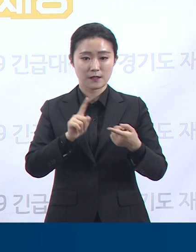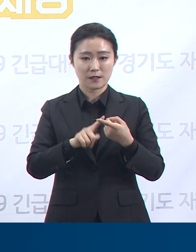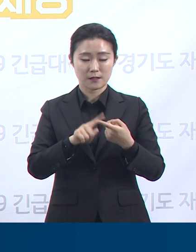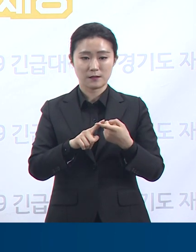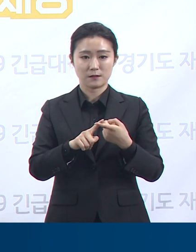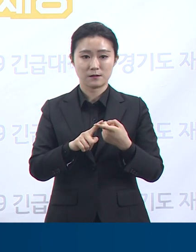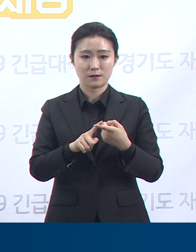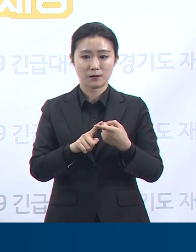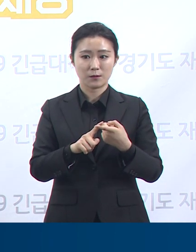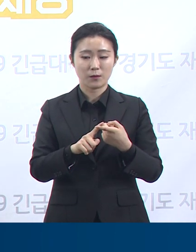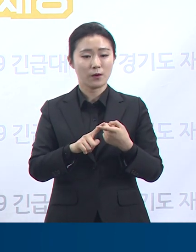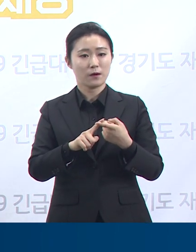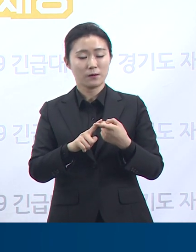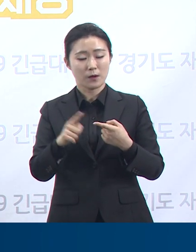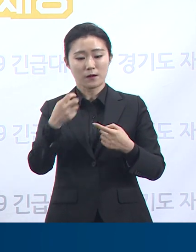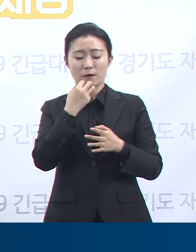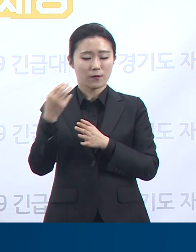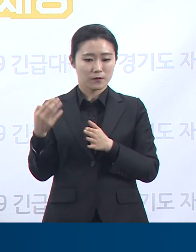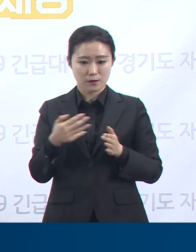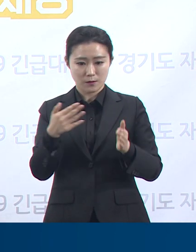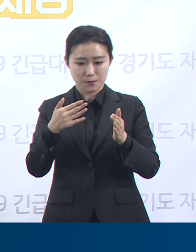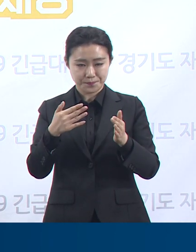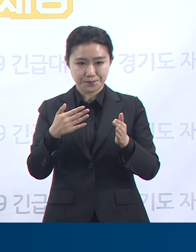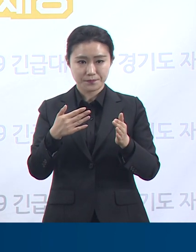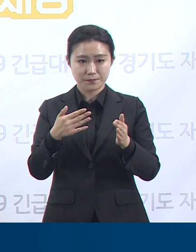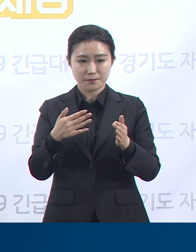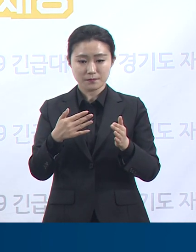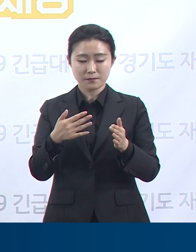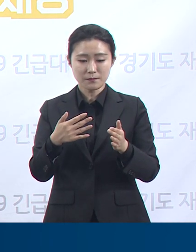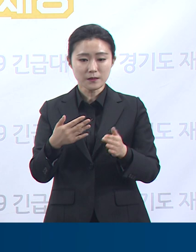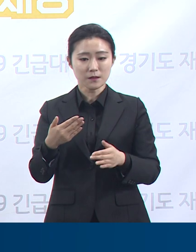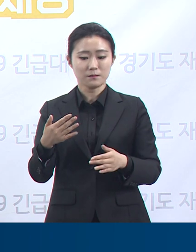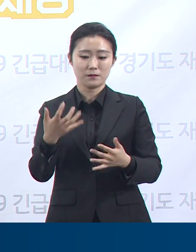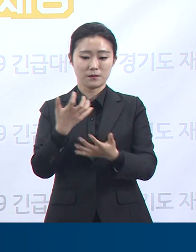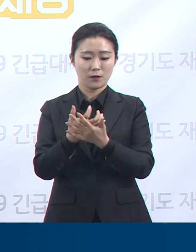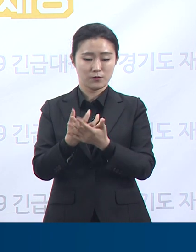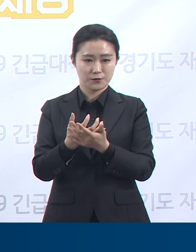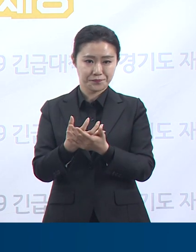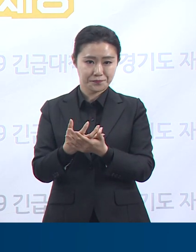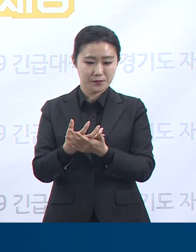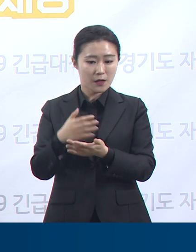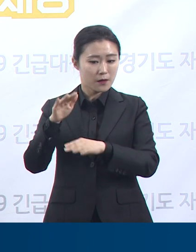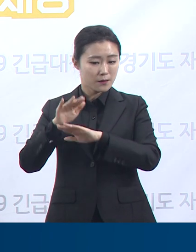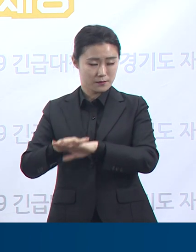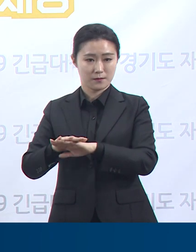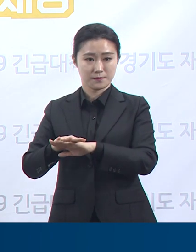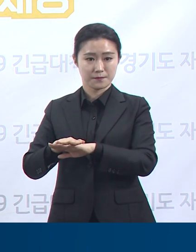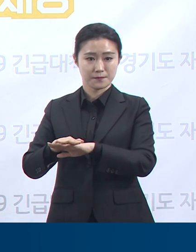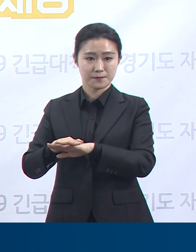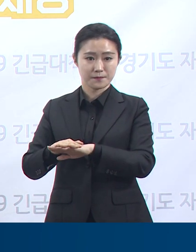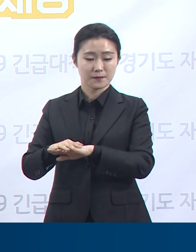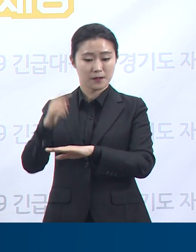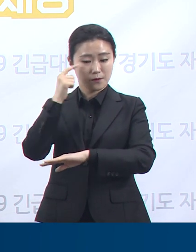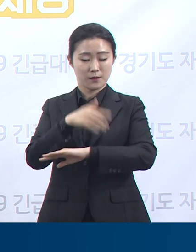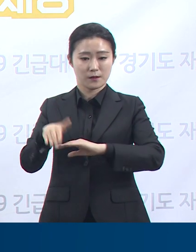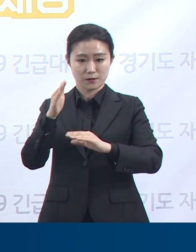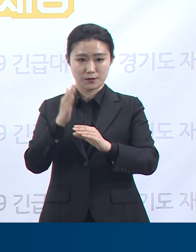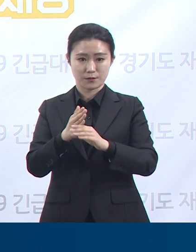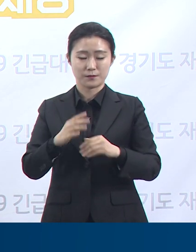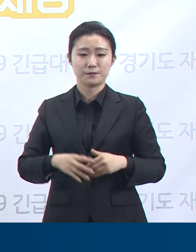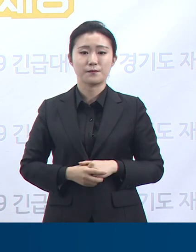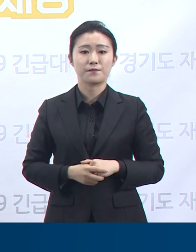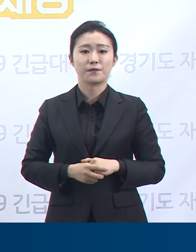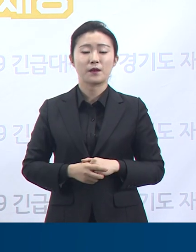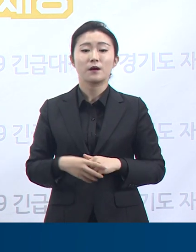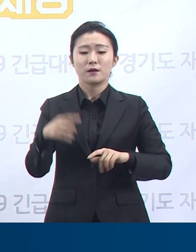정책개발 근거자료로 활용할 계획입니다. 수도권을 중심으로 종교소모임, 직장 등 다양한 장소에서 다양한